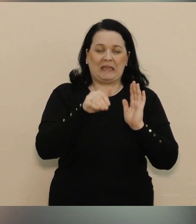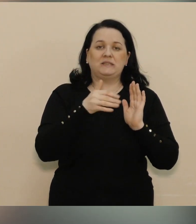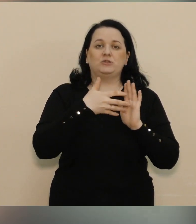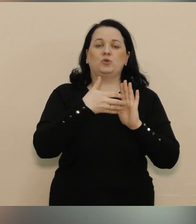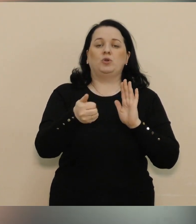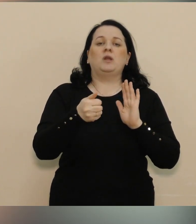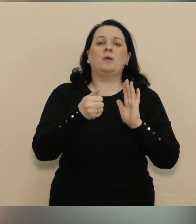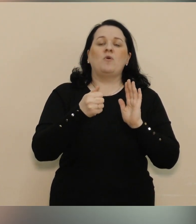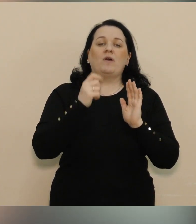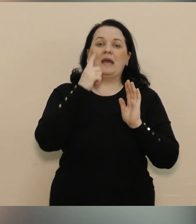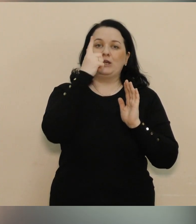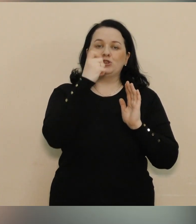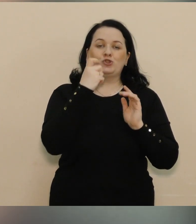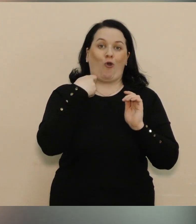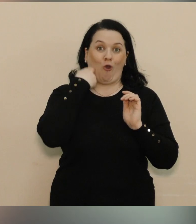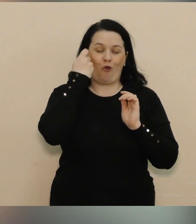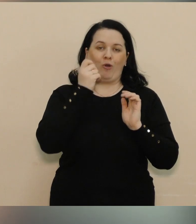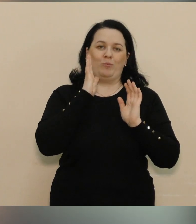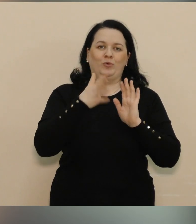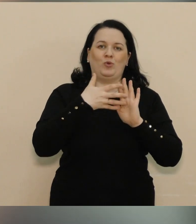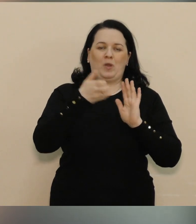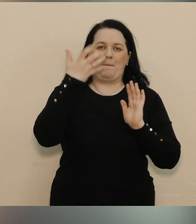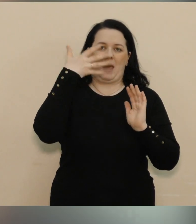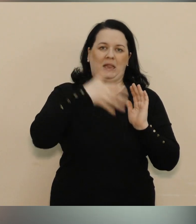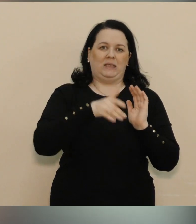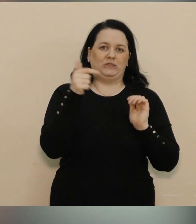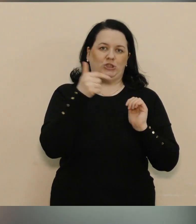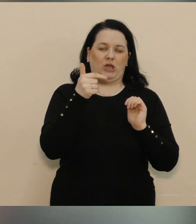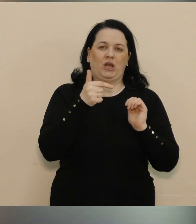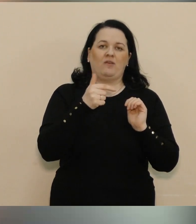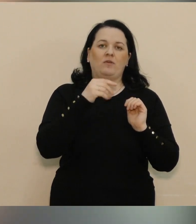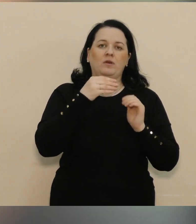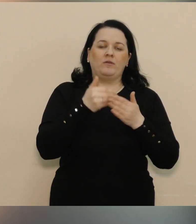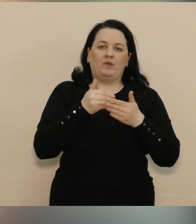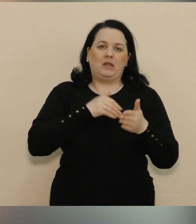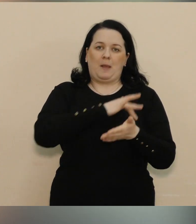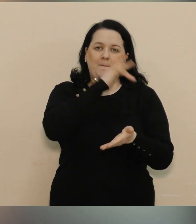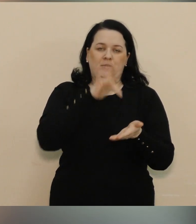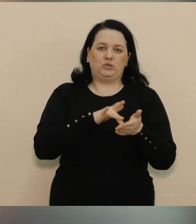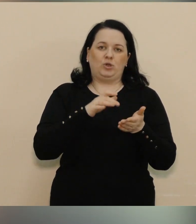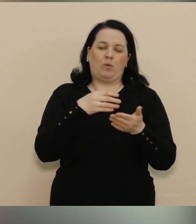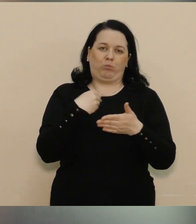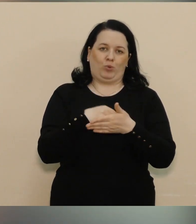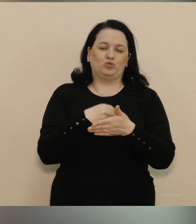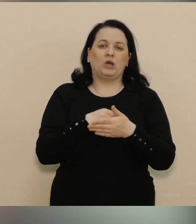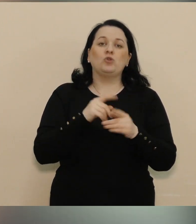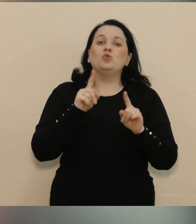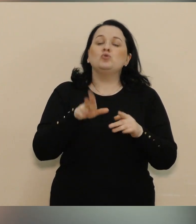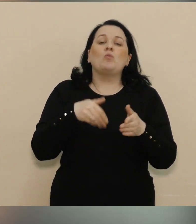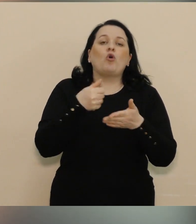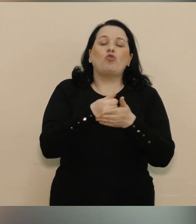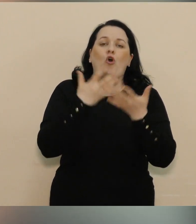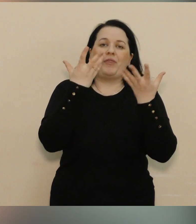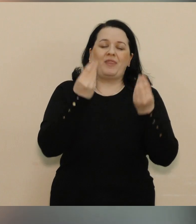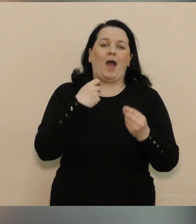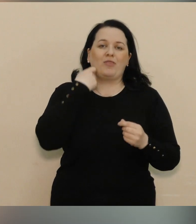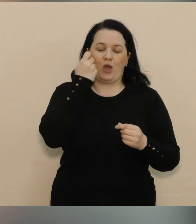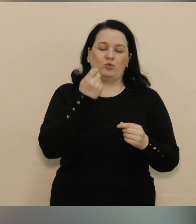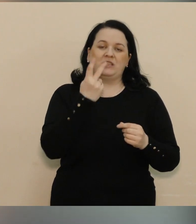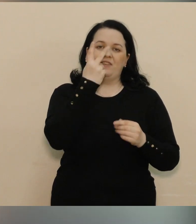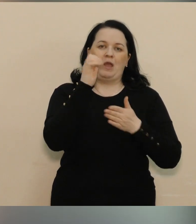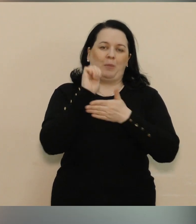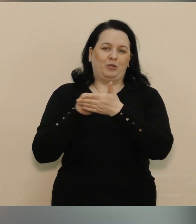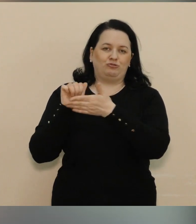Ну і сторічні по 5 тисяч гривень отримують від міського бюджету. Чому до дня народження? Ну, дві причини. Перше,